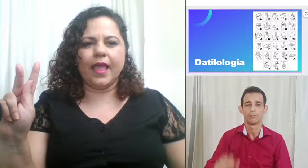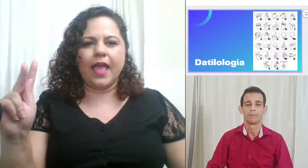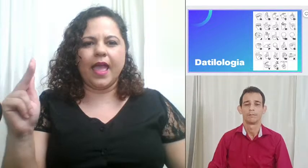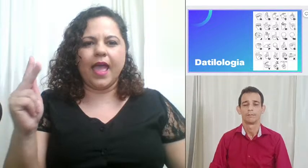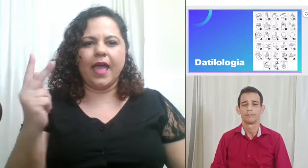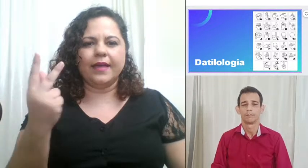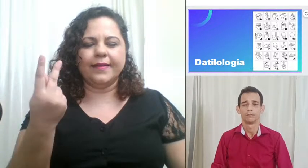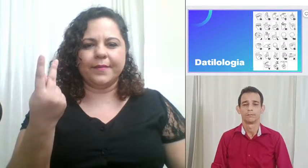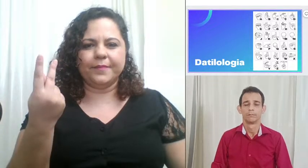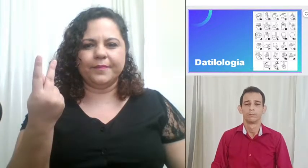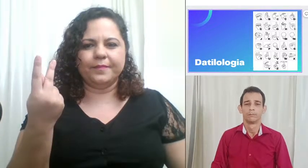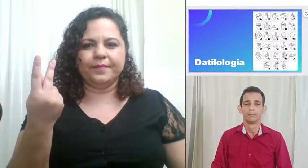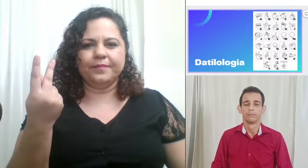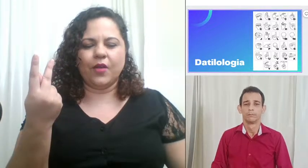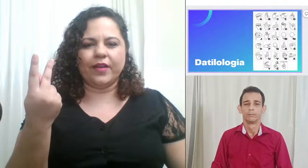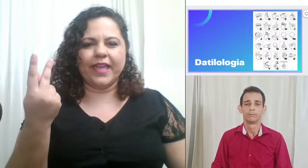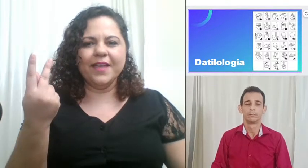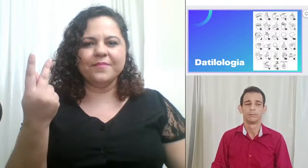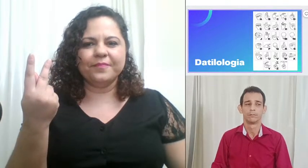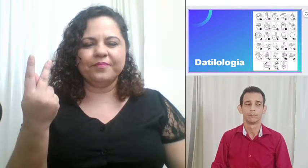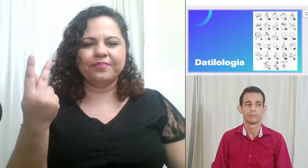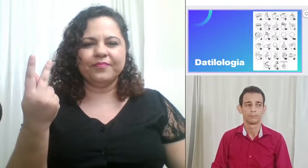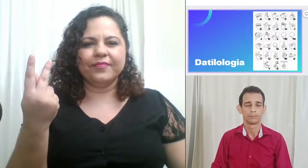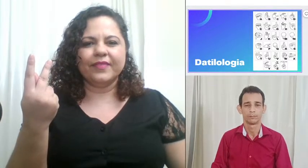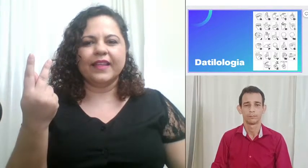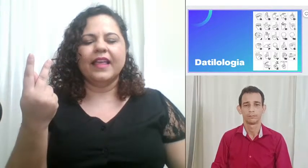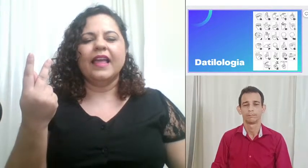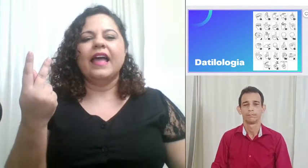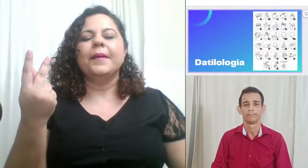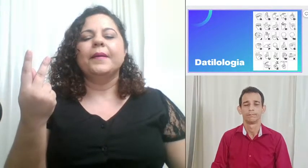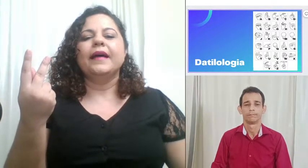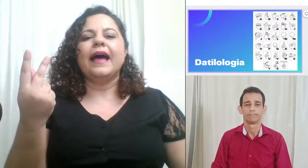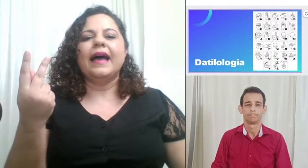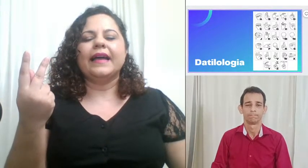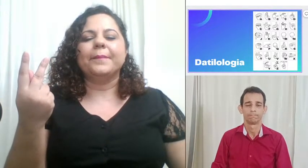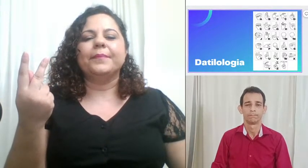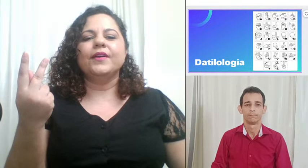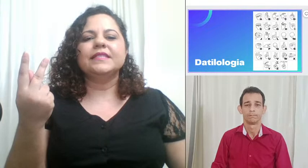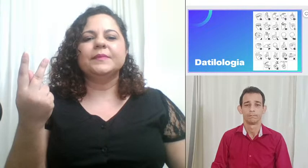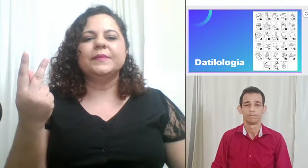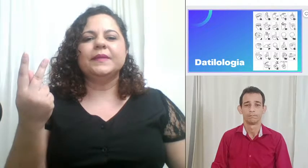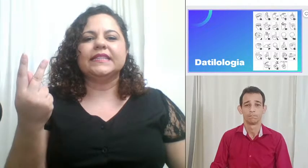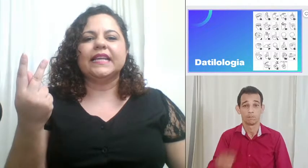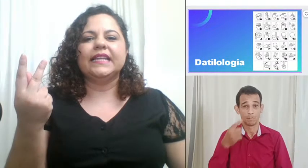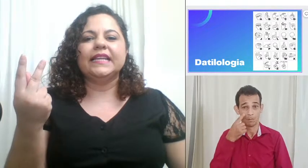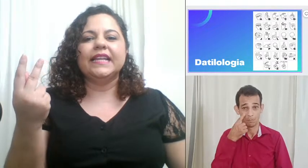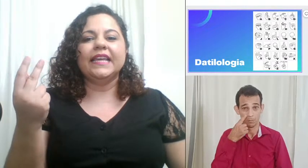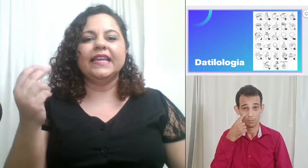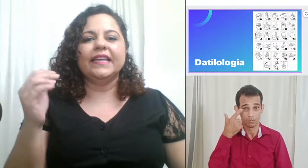H ok H próxima letra letra I